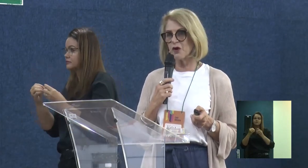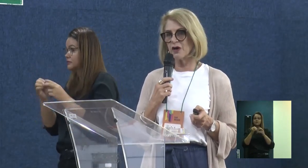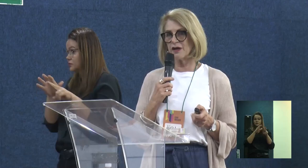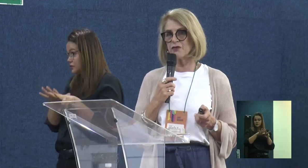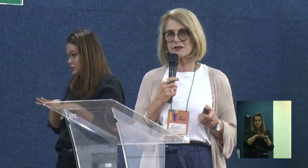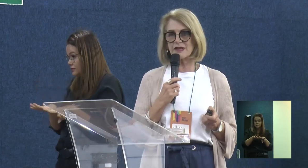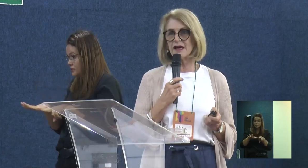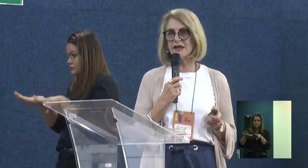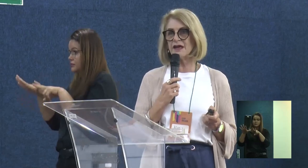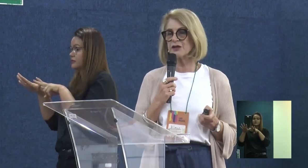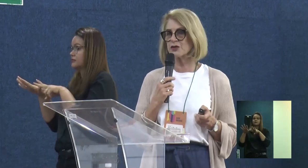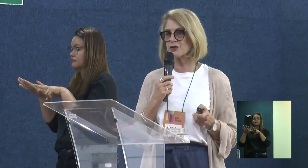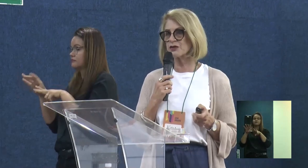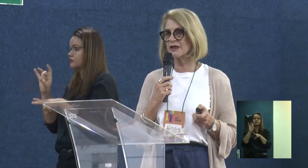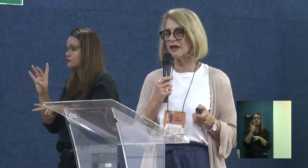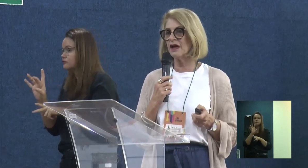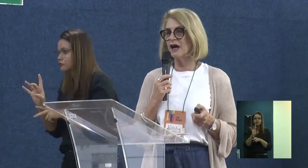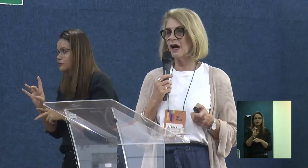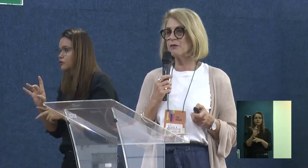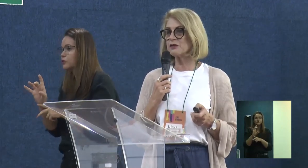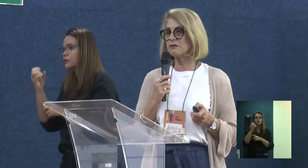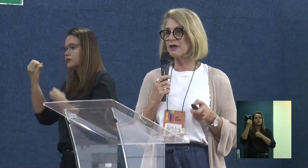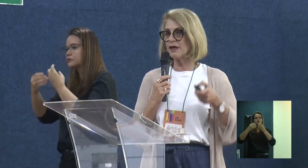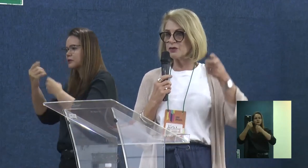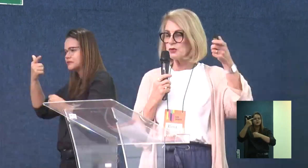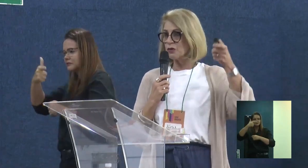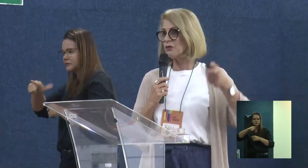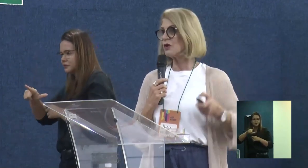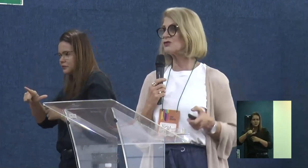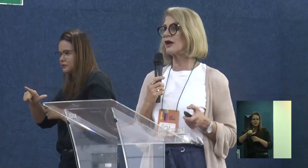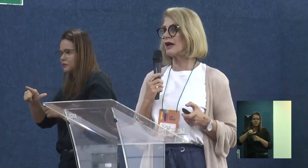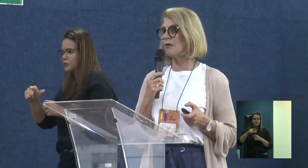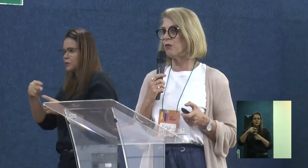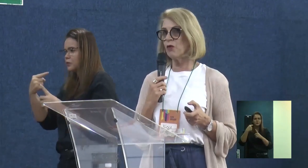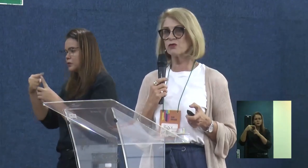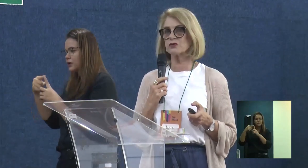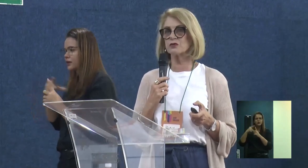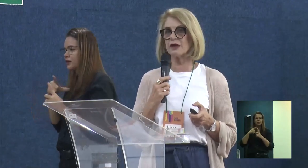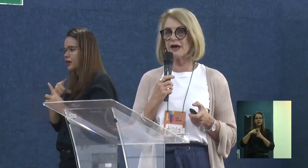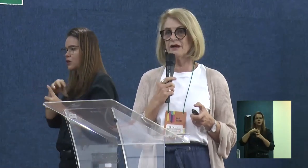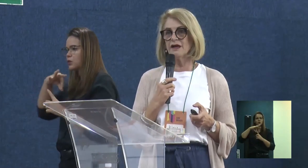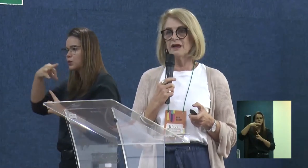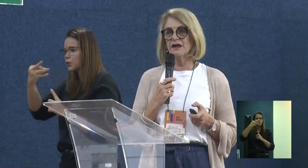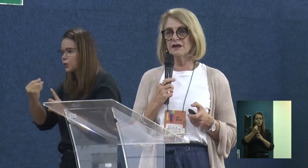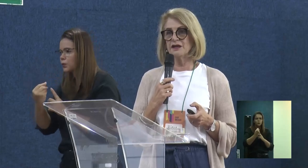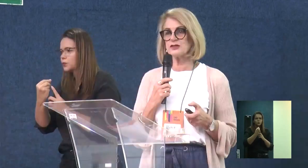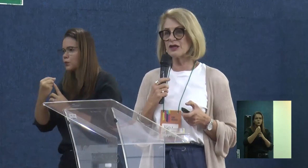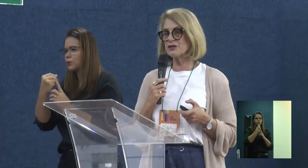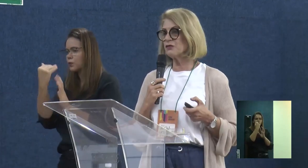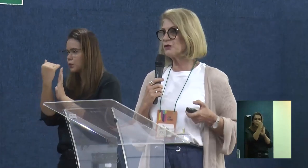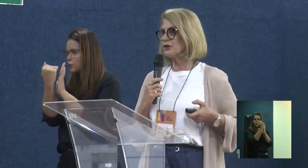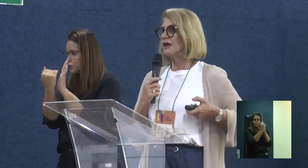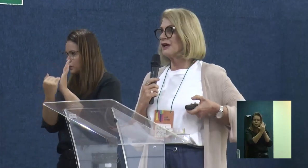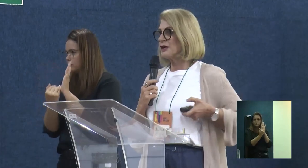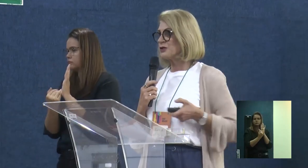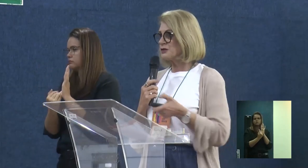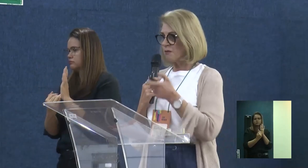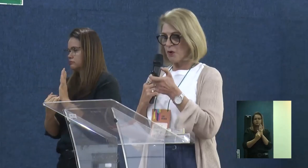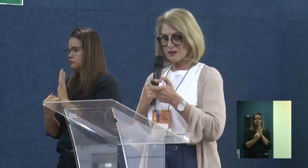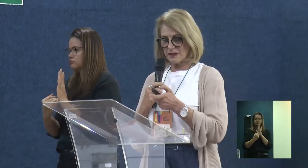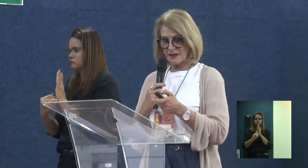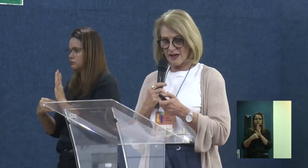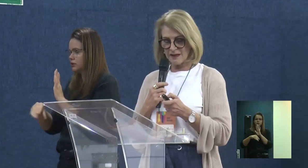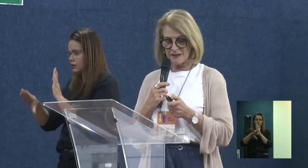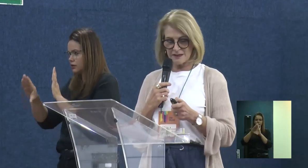eu vou só reforçar que a gente tem a possibilidade de todo o nosso arcabouço legislativo de